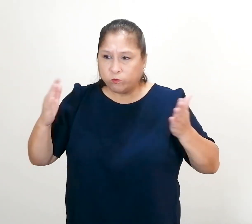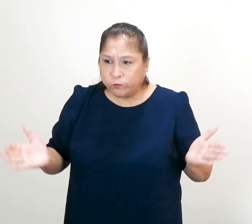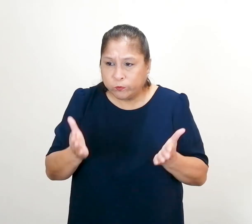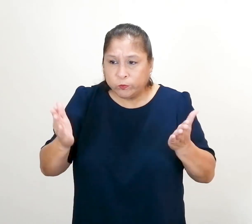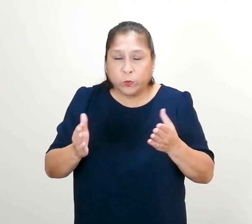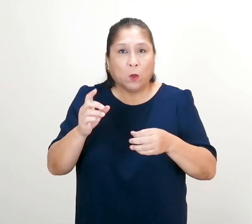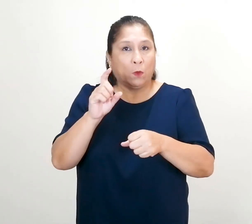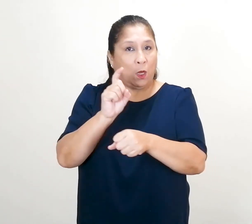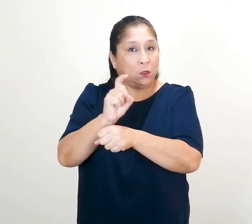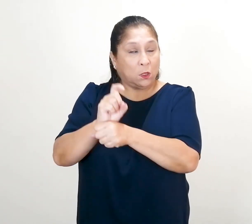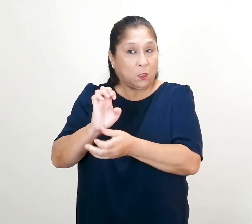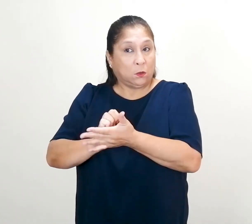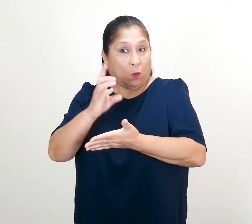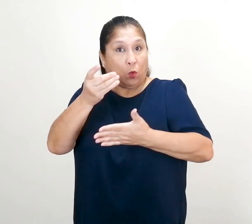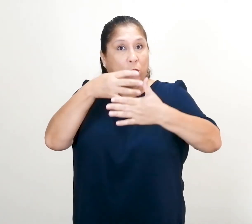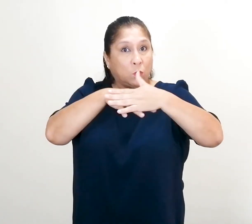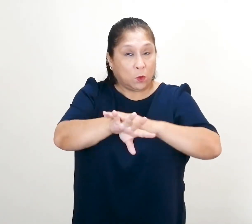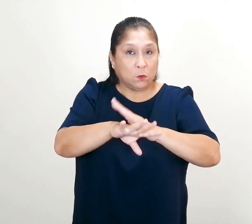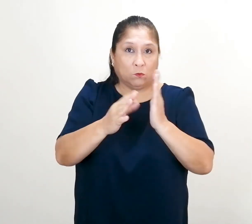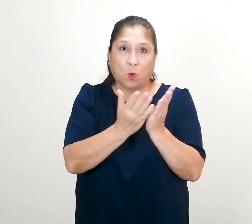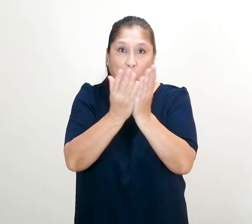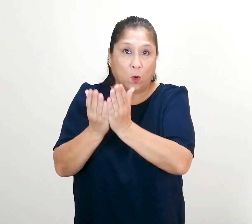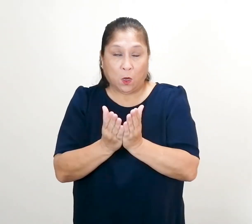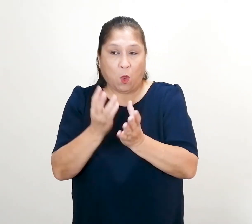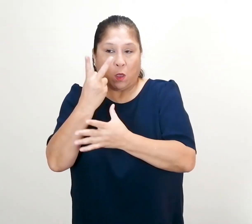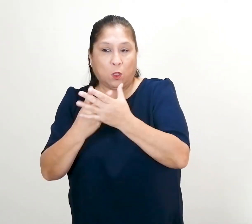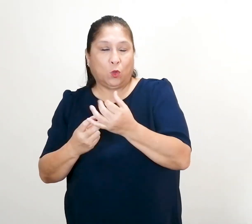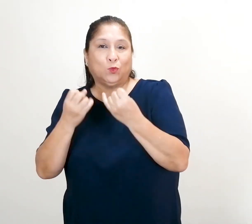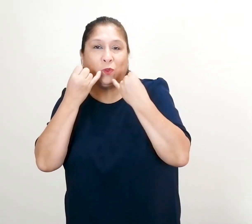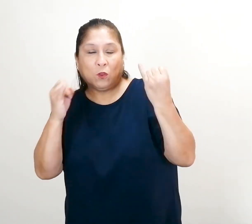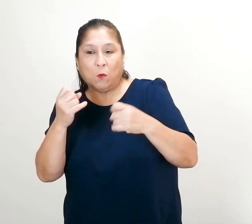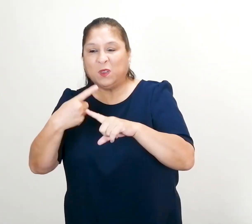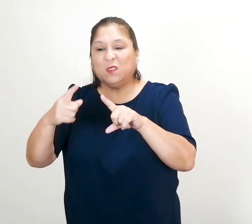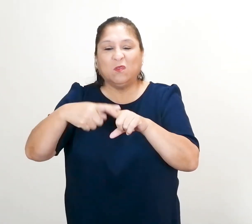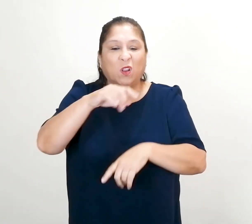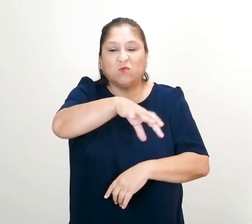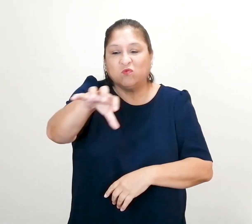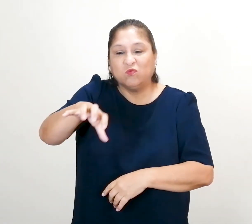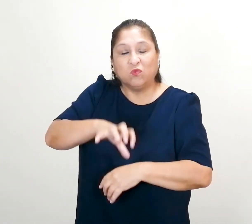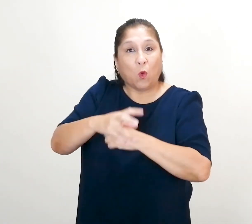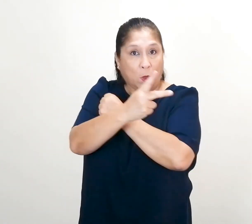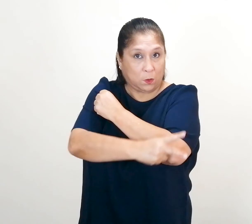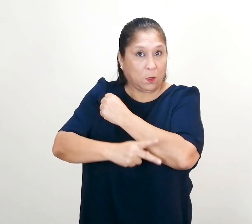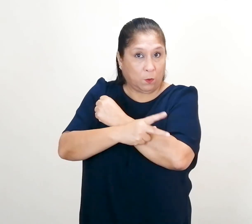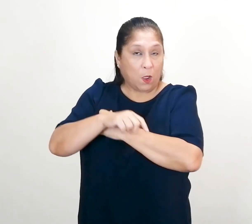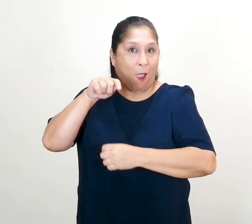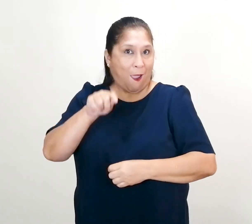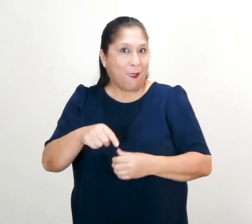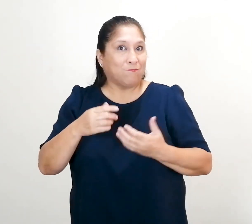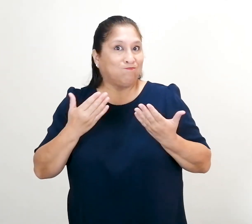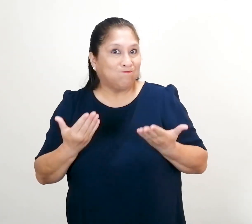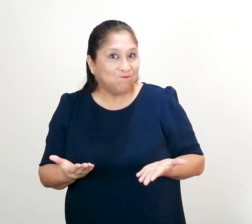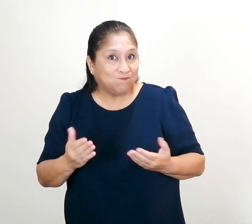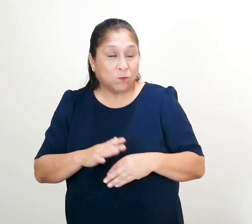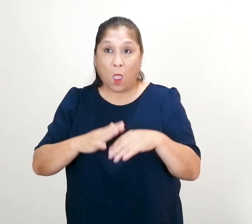inclusiva en los colegios y la educación bilingüe en diversas zonas del país. De esta manera, la Defensoría